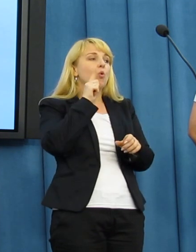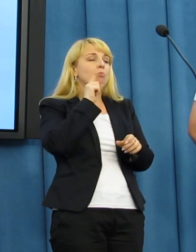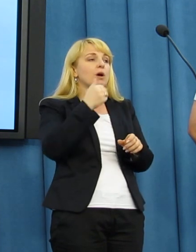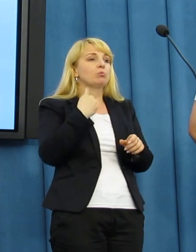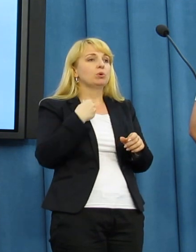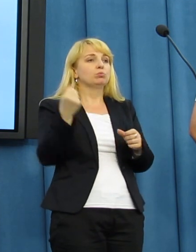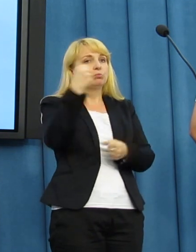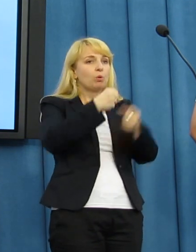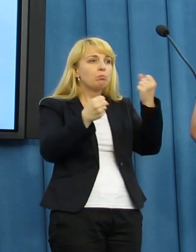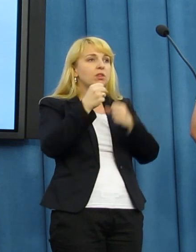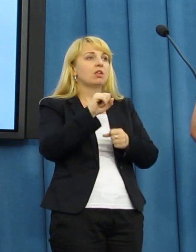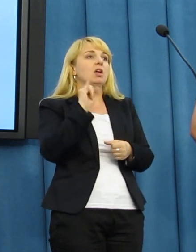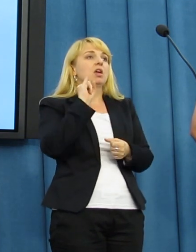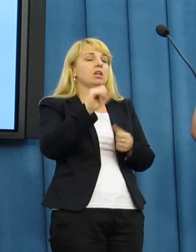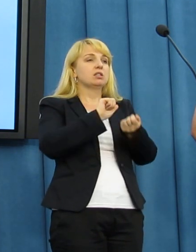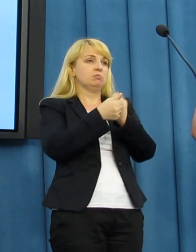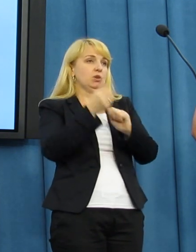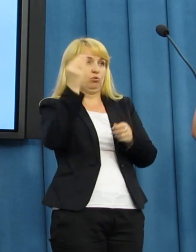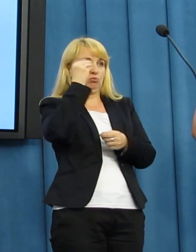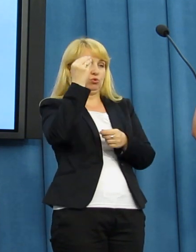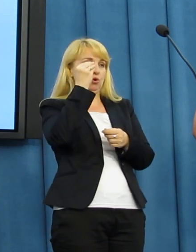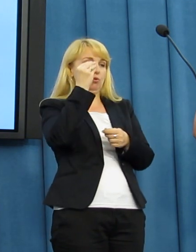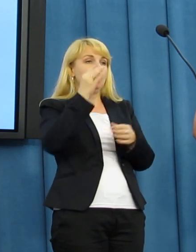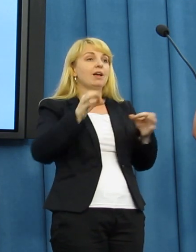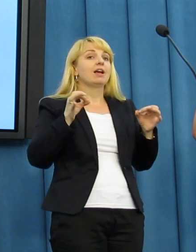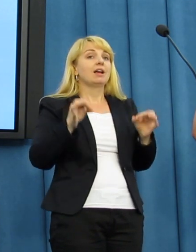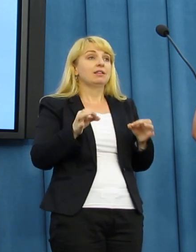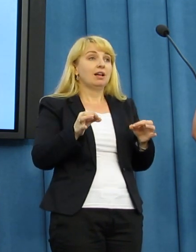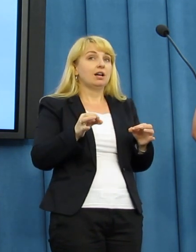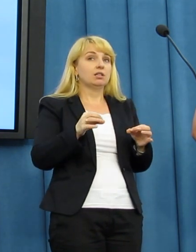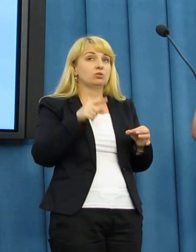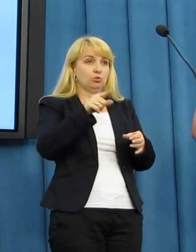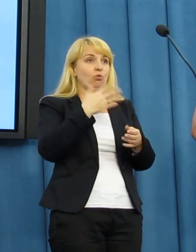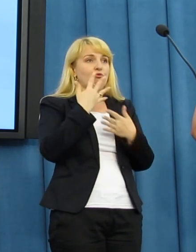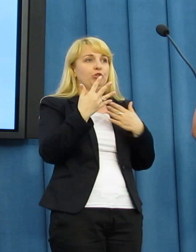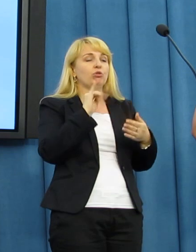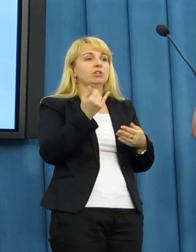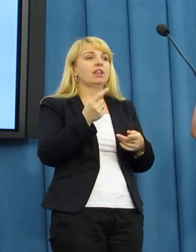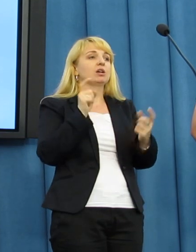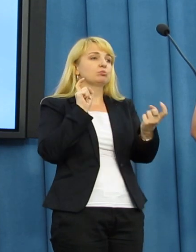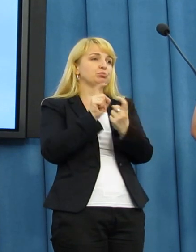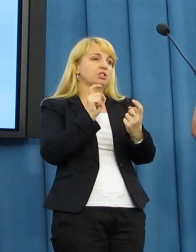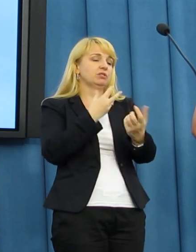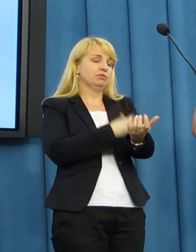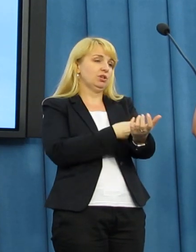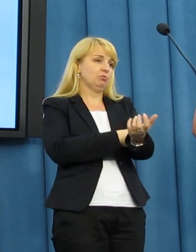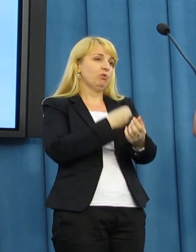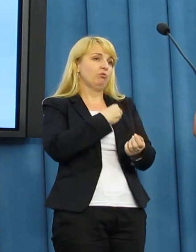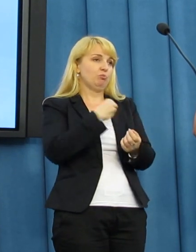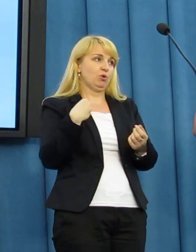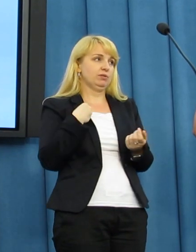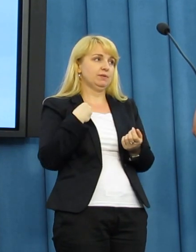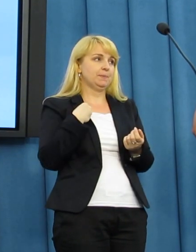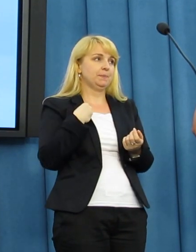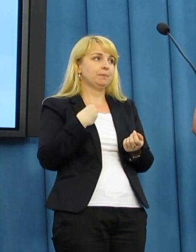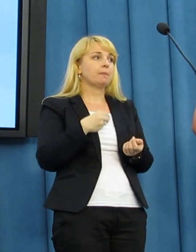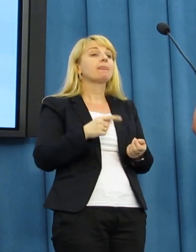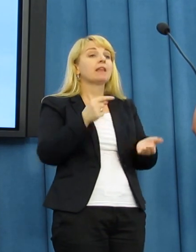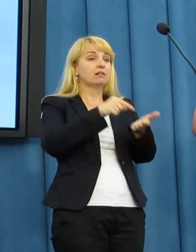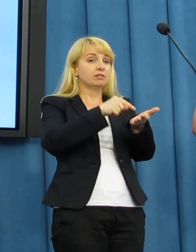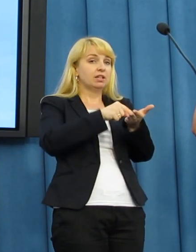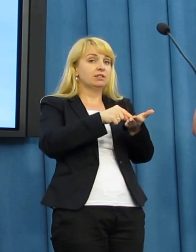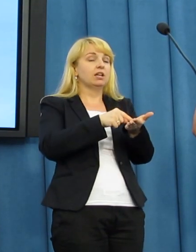zasadzie, no ma bardzo ciężkie życie i to wszystko, to jest przeciwdziałanie narkomanii w Polsce w chwili obecnej. Takich przypadków jest bardzo dużo,